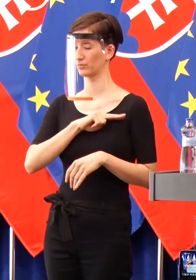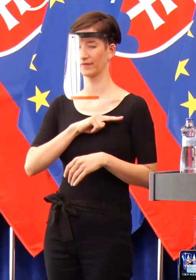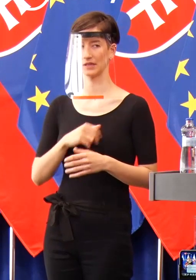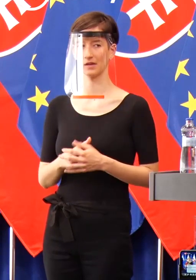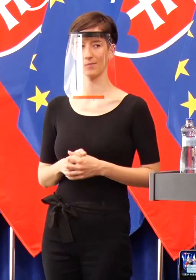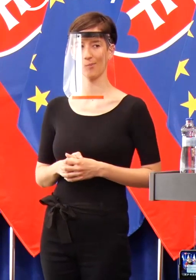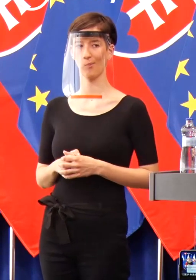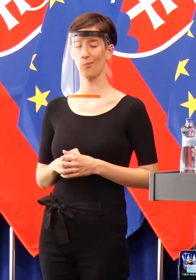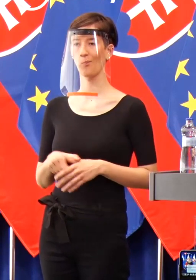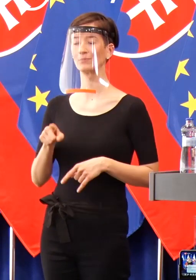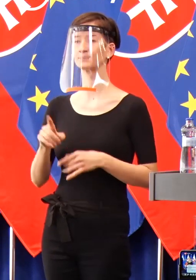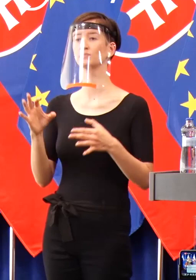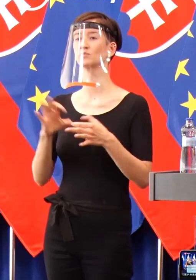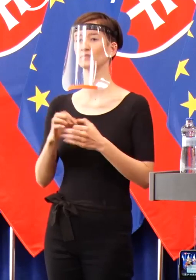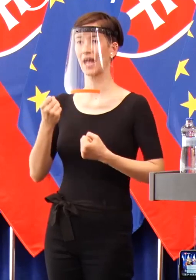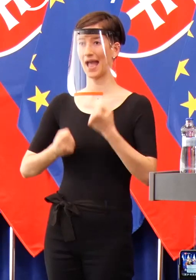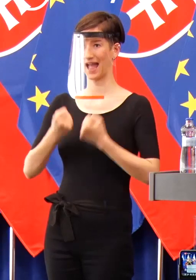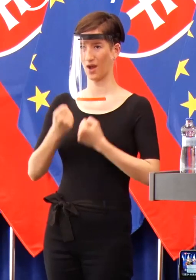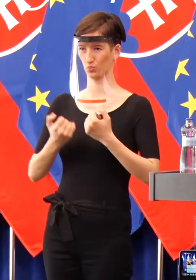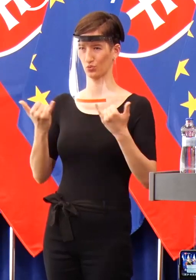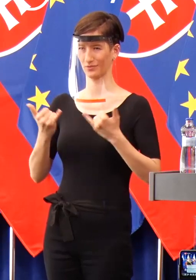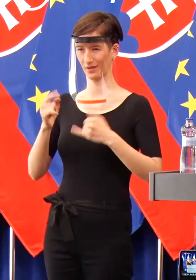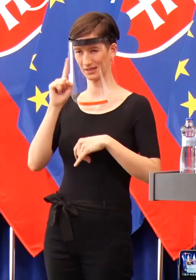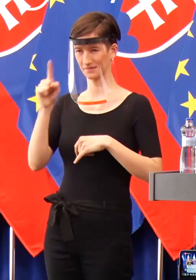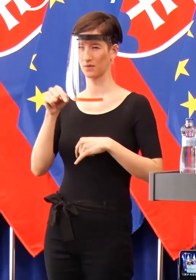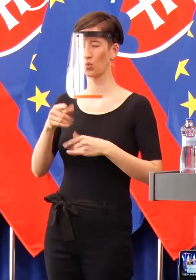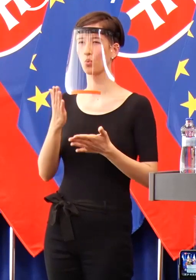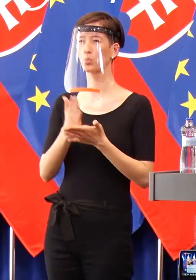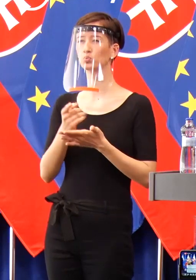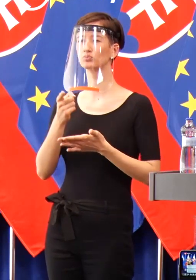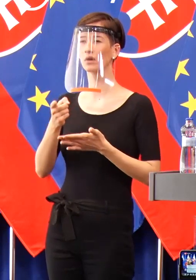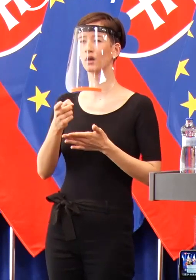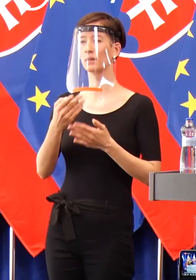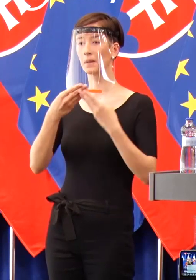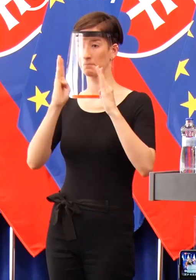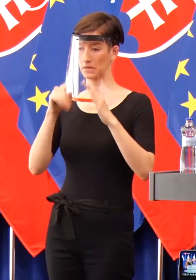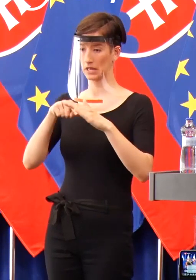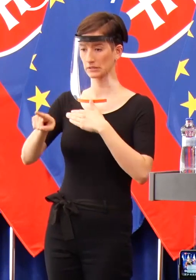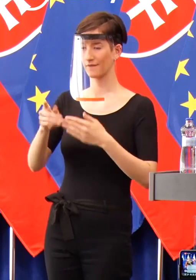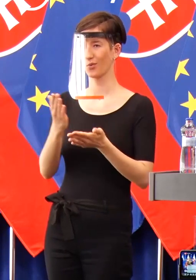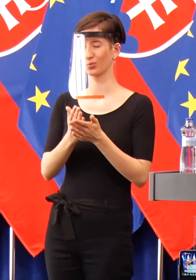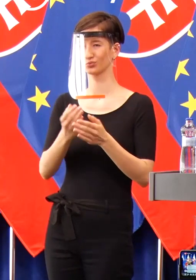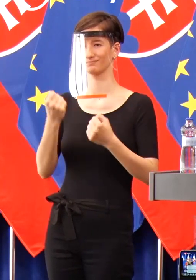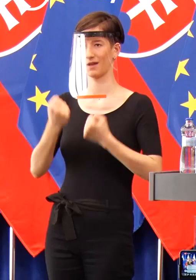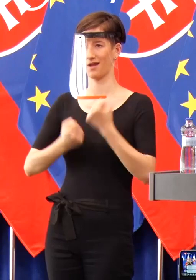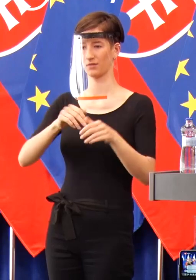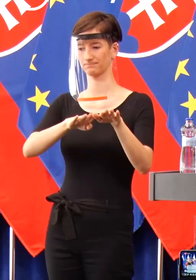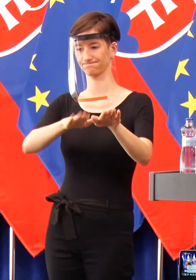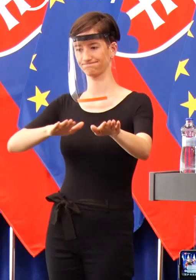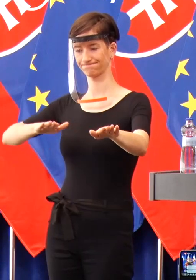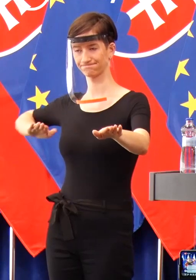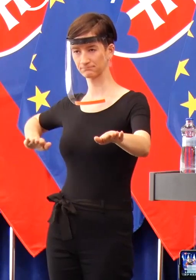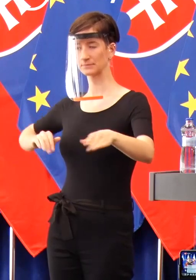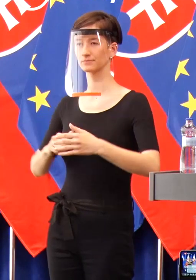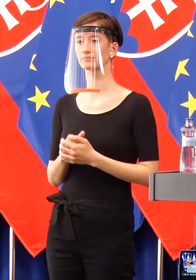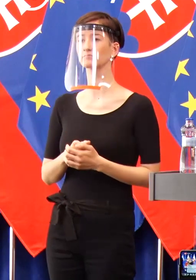mám otázku k tým kolónam. Povedali ste, že zodpovednosť by mal alebo vysvetľovať by to mal policajný prezident Lučanský. Ale pravdou je, že aj minister vnútra,